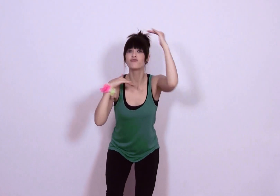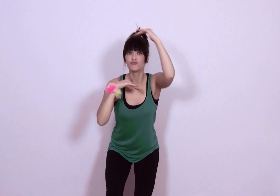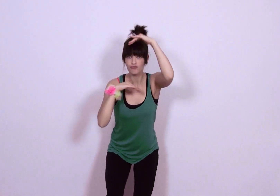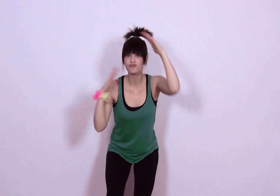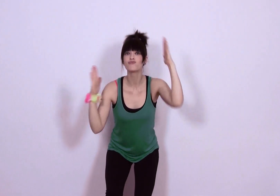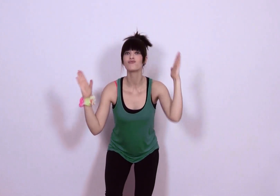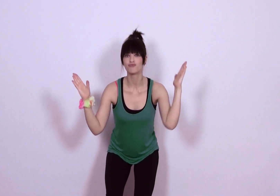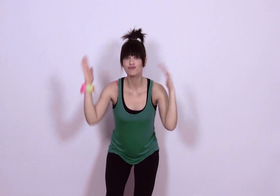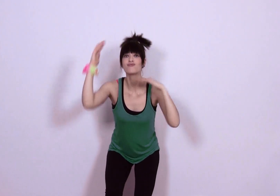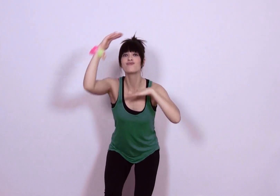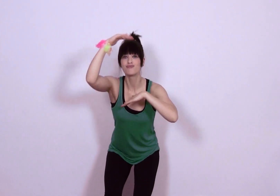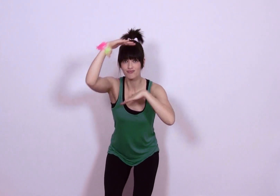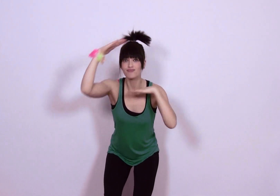na-na-na-na